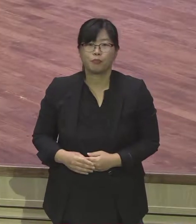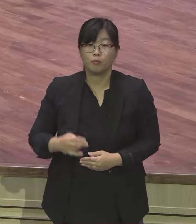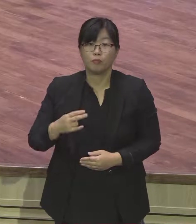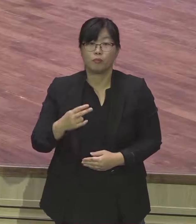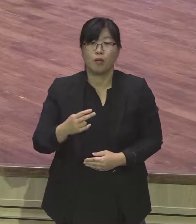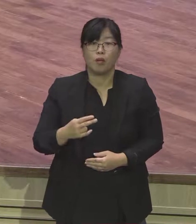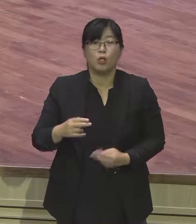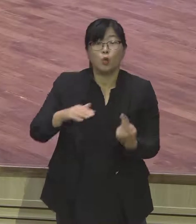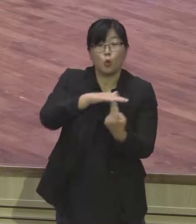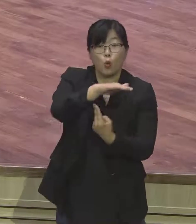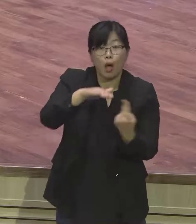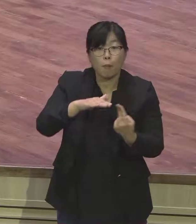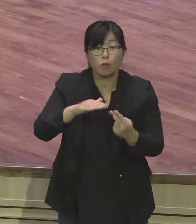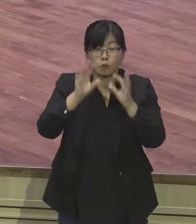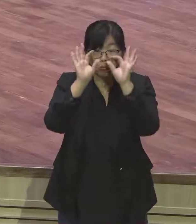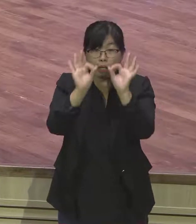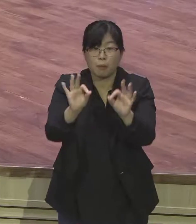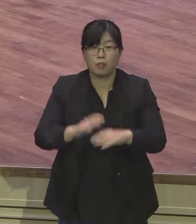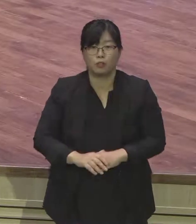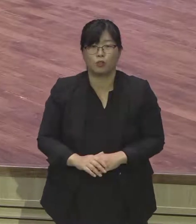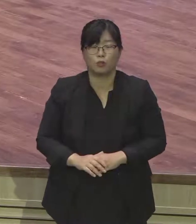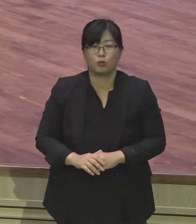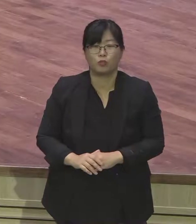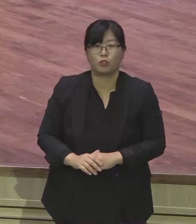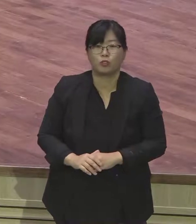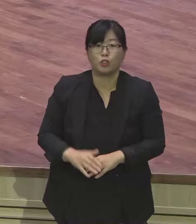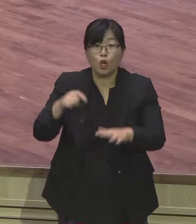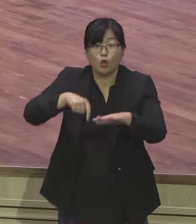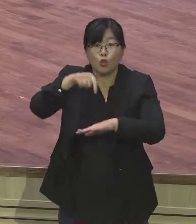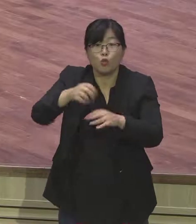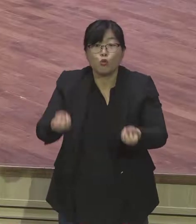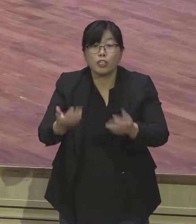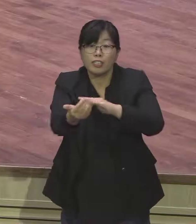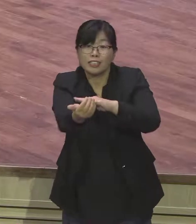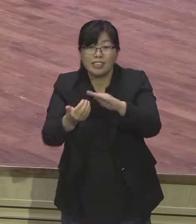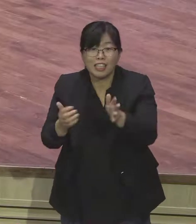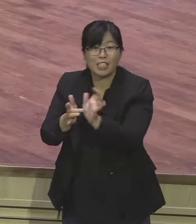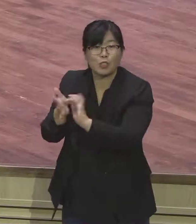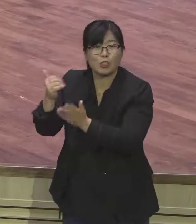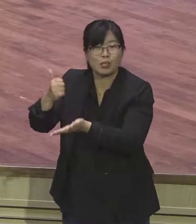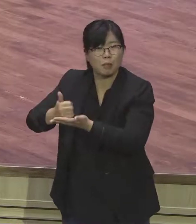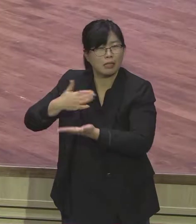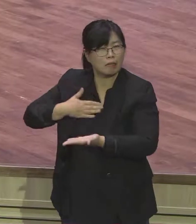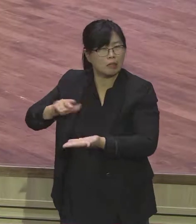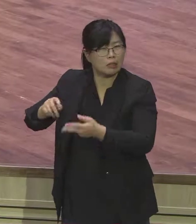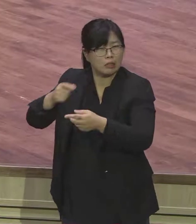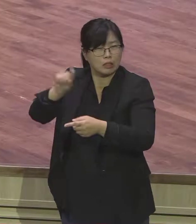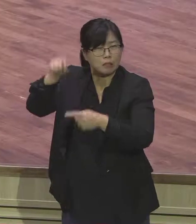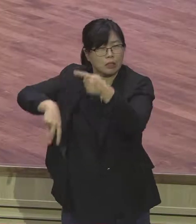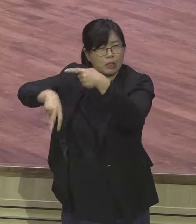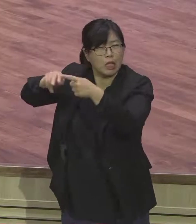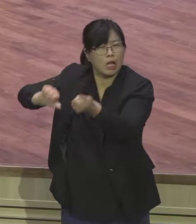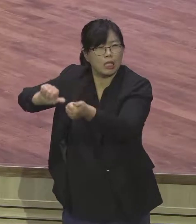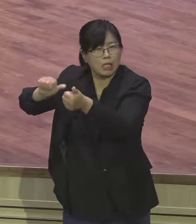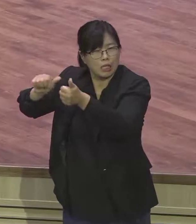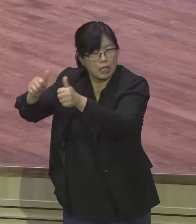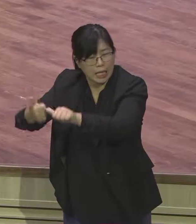예수께서 자기가 세상을 떠나 아버지께로 돌아가실 때가 이런 줄 아시고 세상에 있는 자기 사람들을